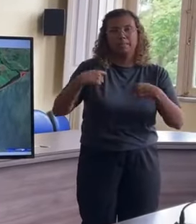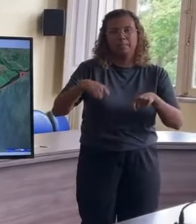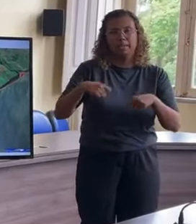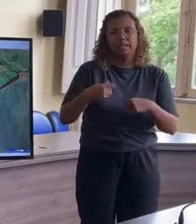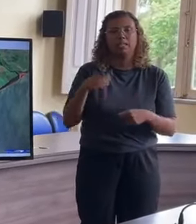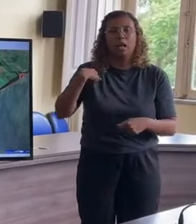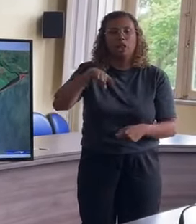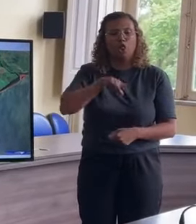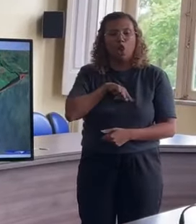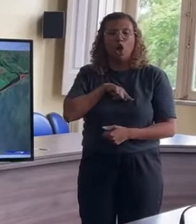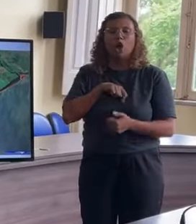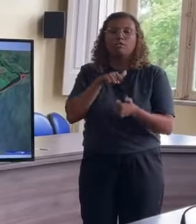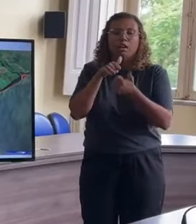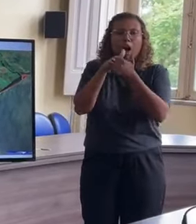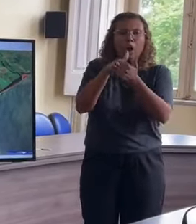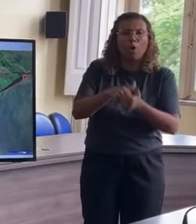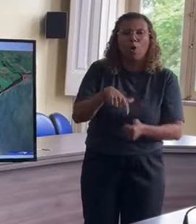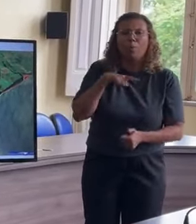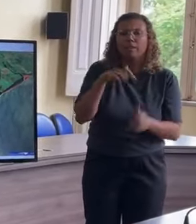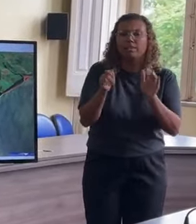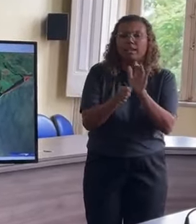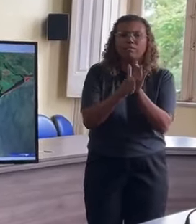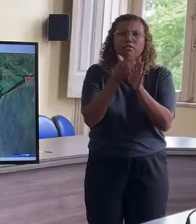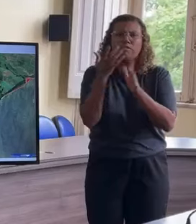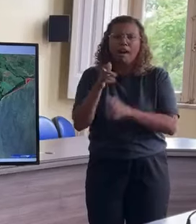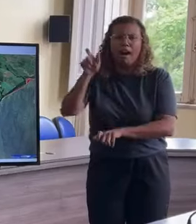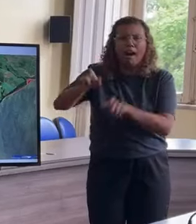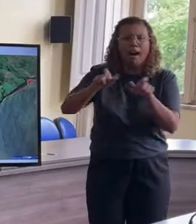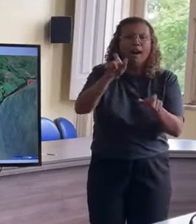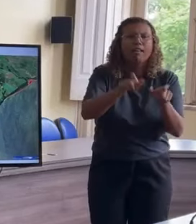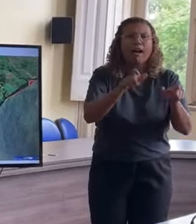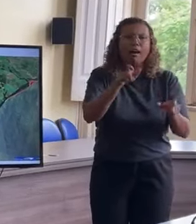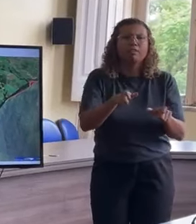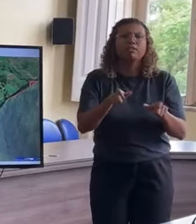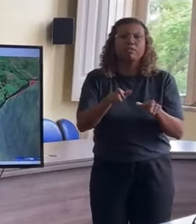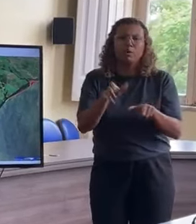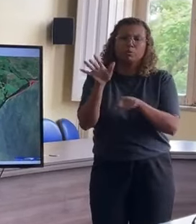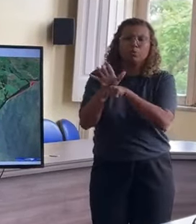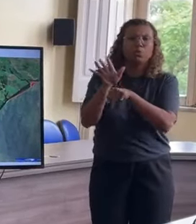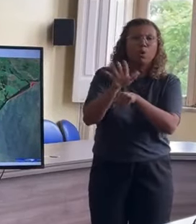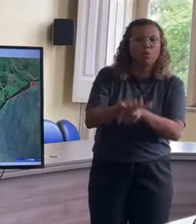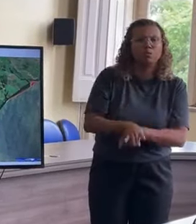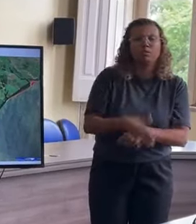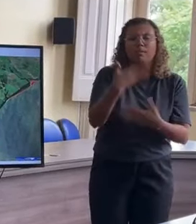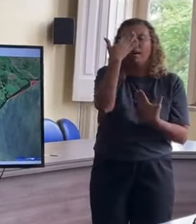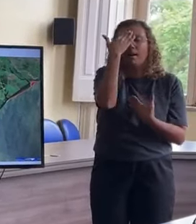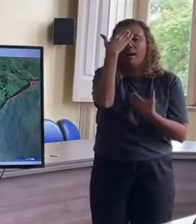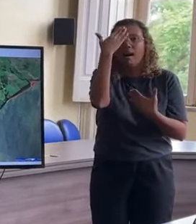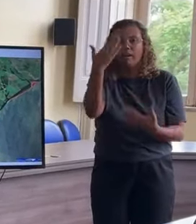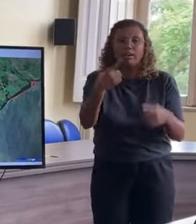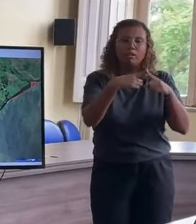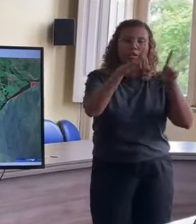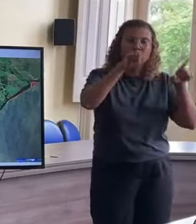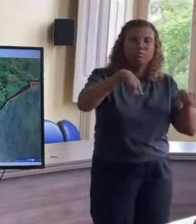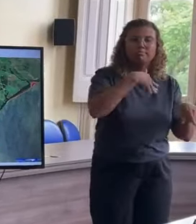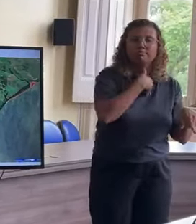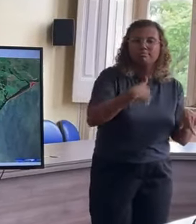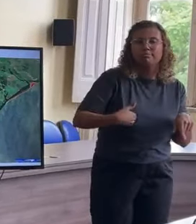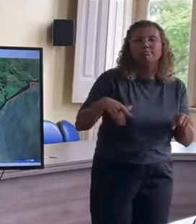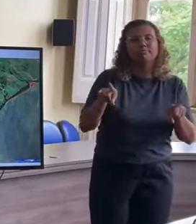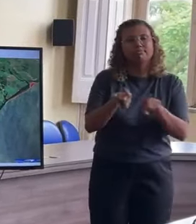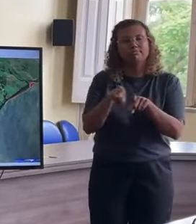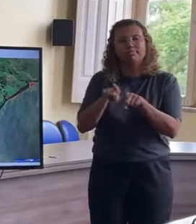acompanhando, temos muita gente trabalhando, pelo que agradeço a todos, voluntários e servidores públicos,